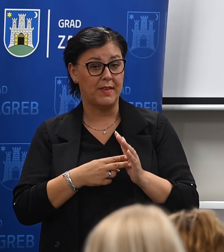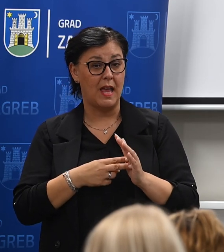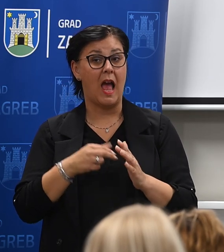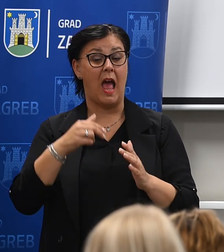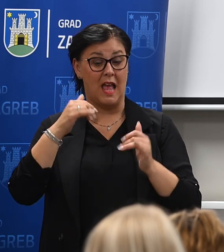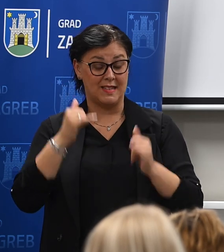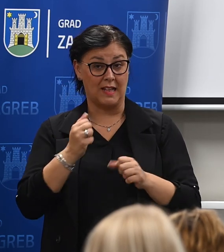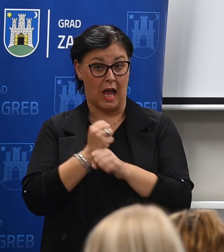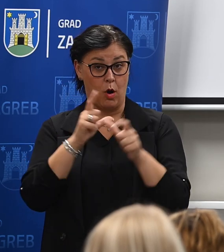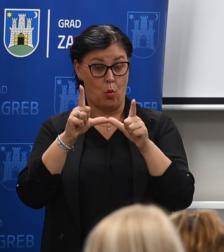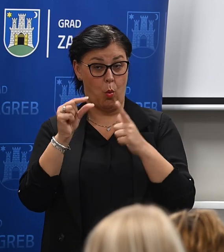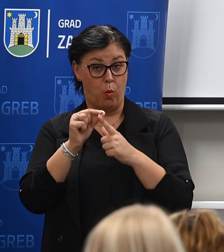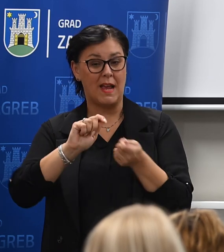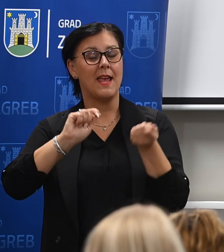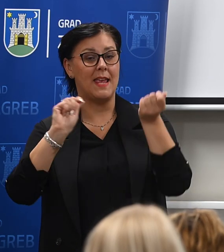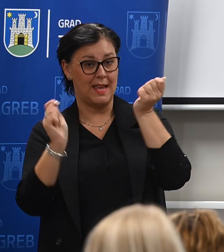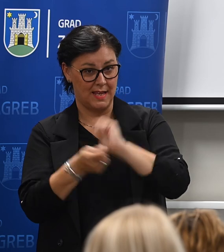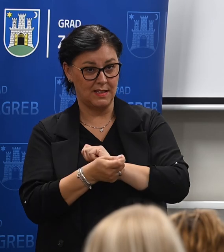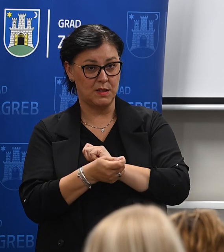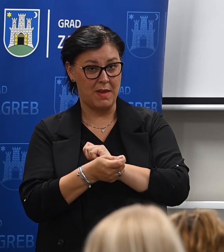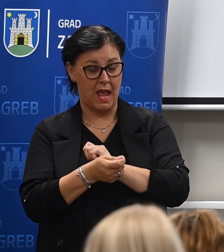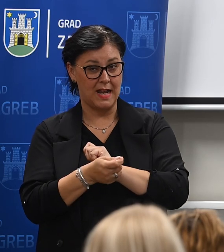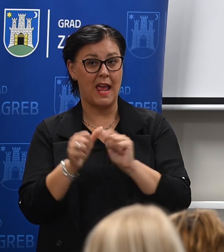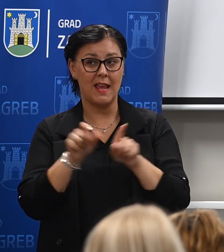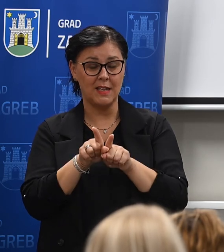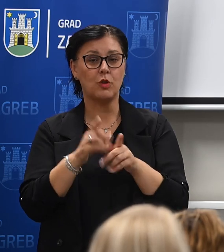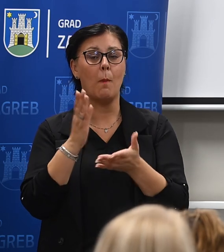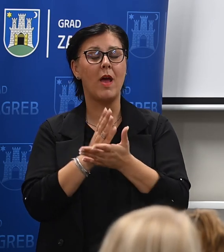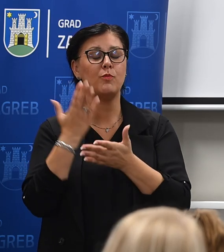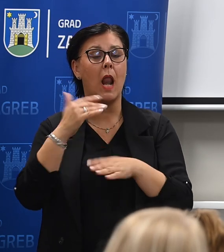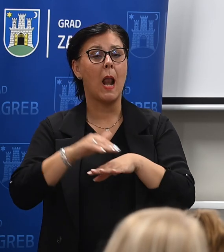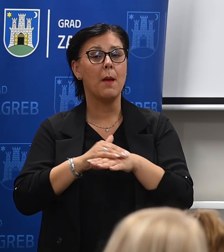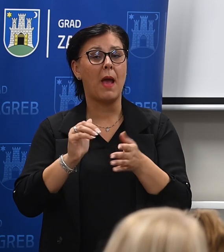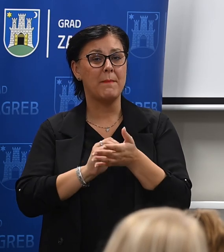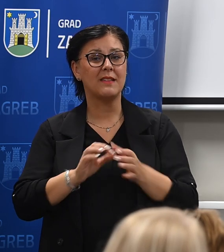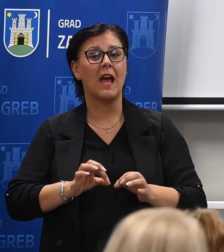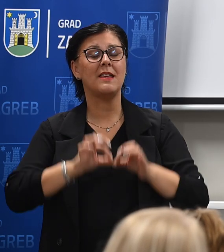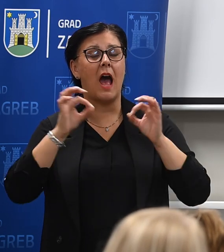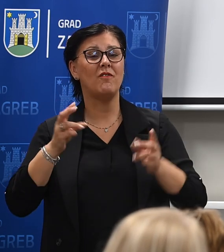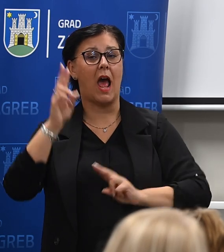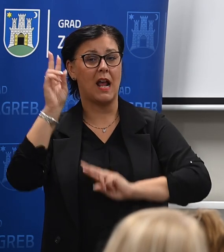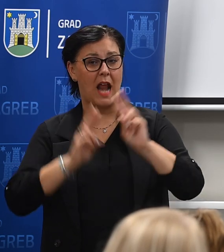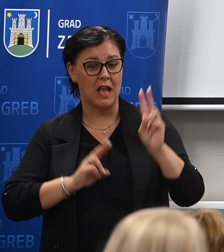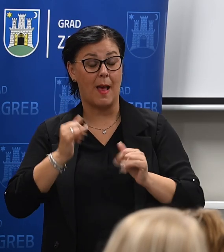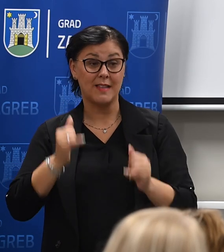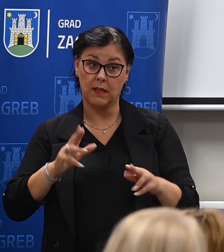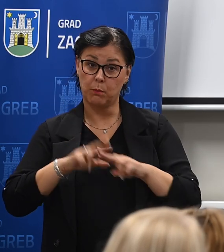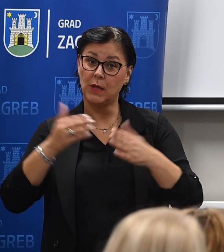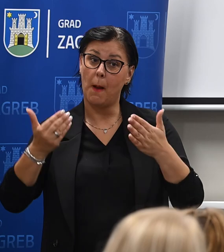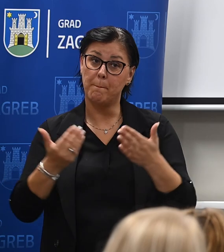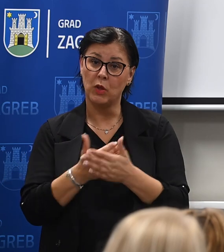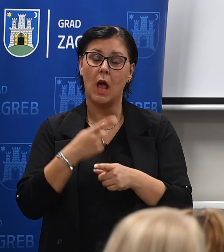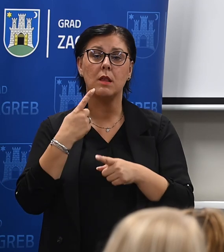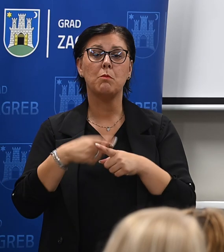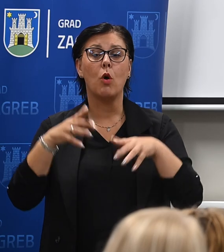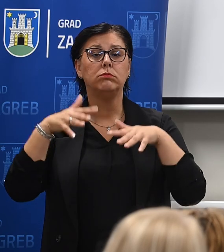mi imamo izmjene gupa u proceduri, imali smo javnu raspravu koja je bila u lipnju i sad ćemo imati ponovnu javnu raspravu, jer smo prihvatili dio primjeri